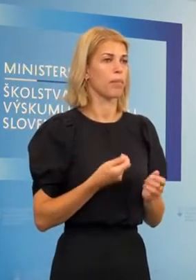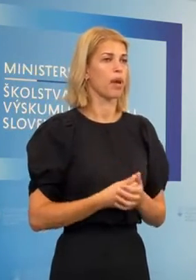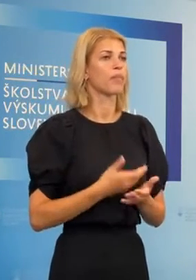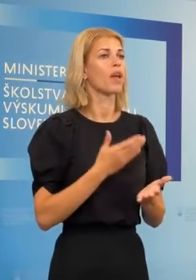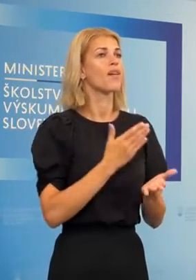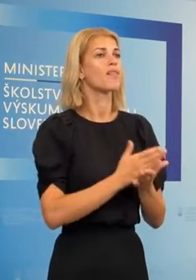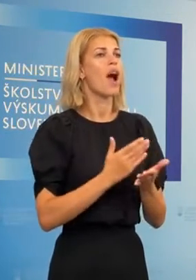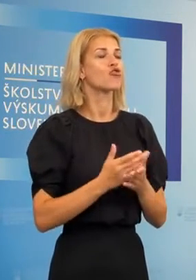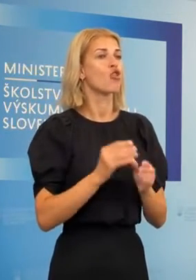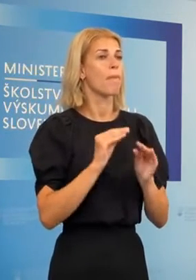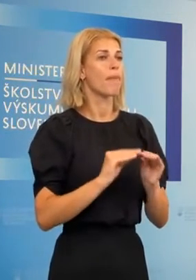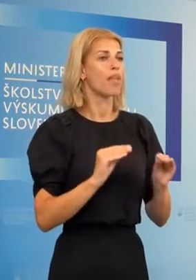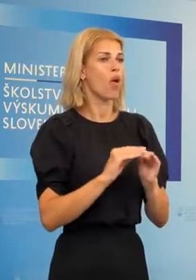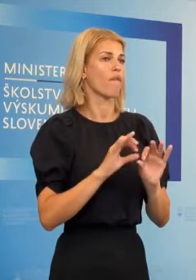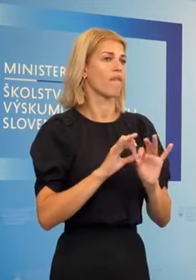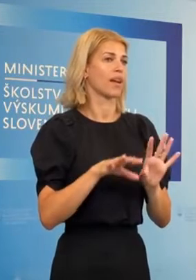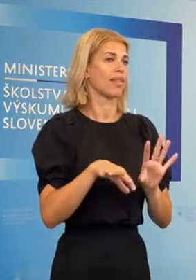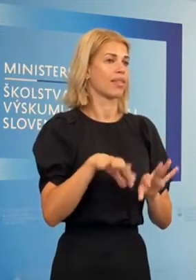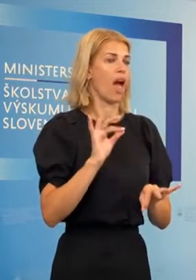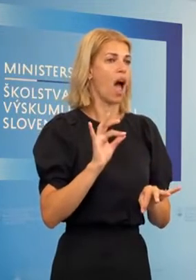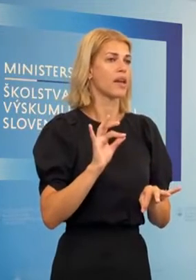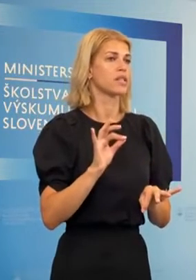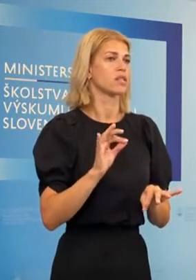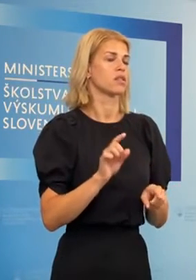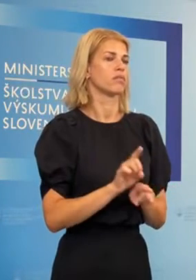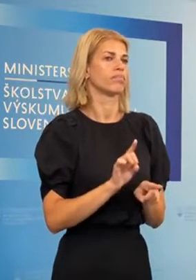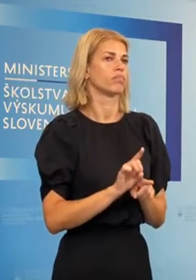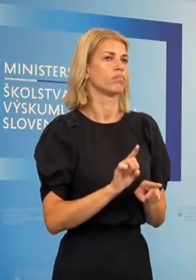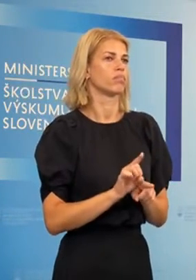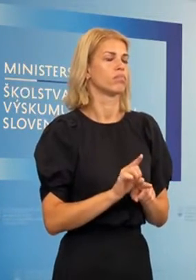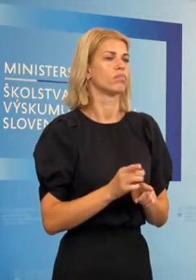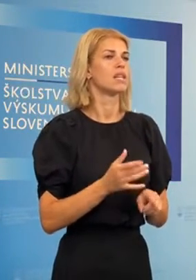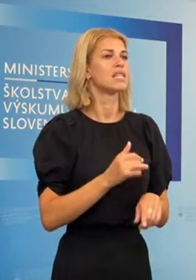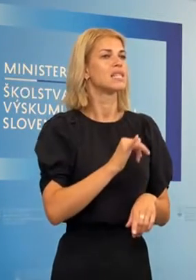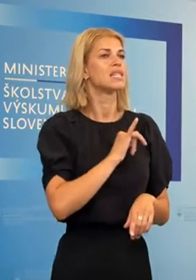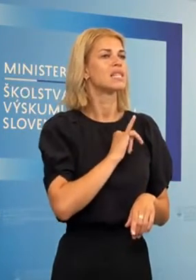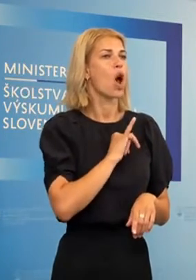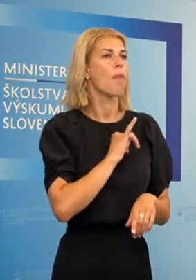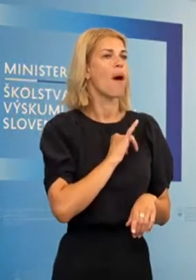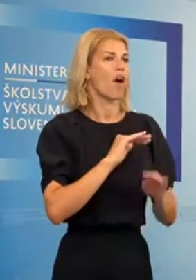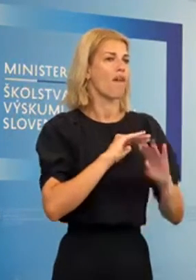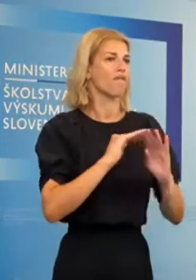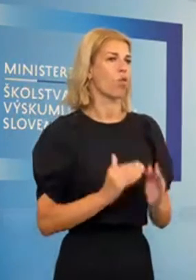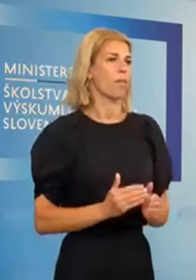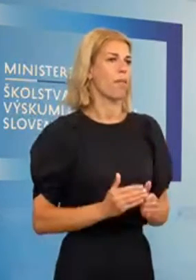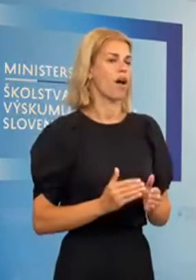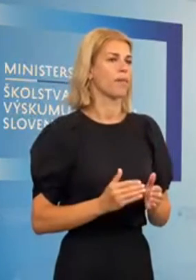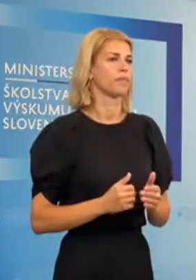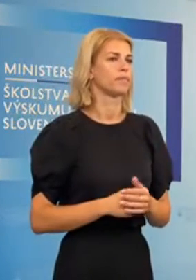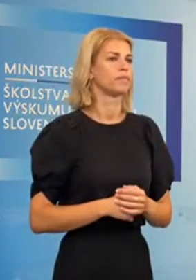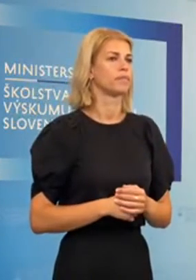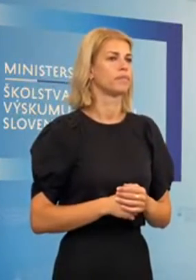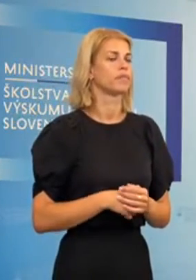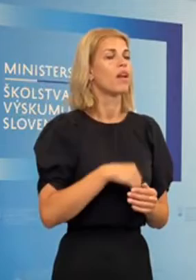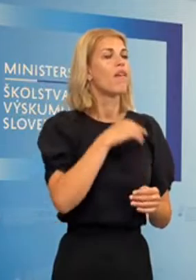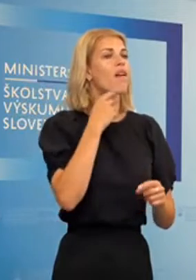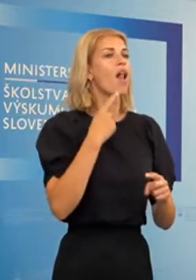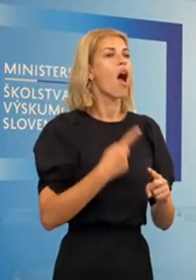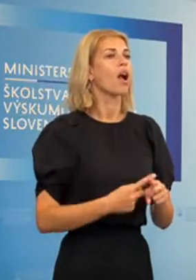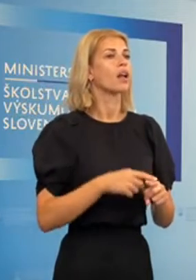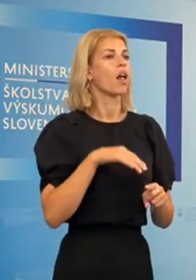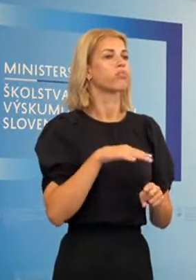každý jeden pedagóg si ich môže nájsť. veľmi priateľnou, veľmi zaujímavou zážitkovou formou. Mnohokrát sú